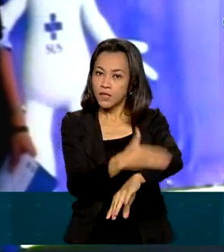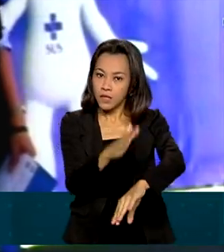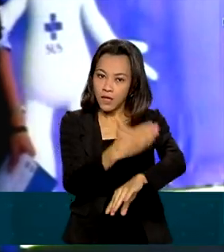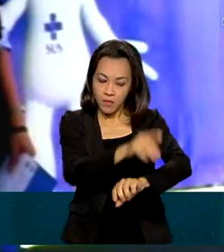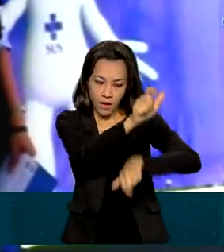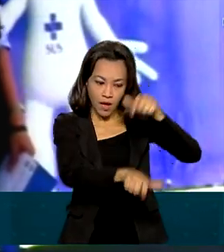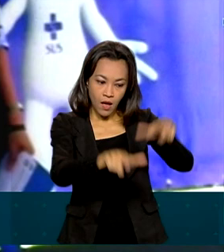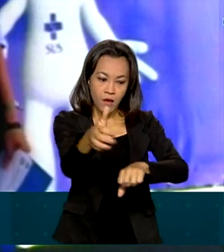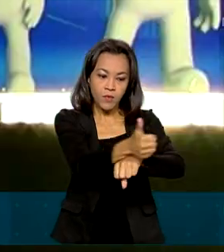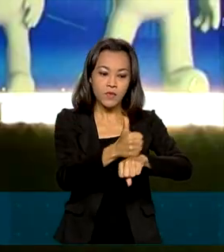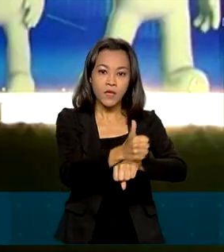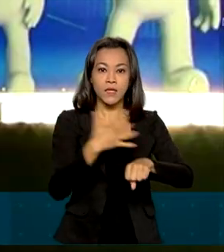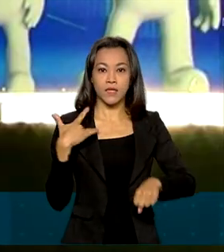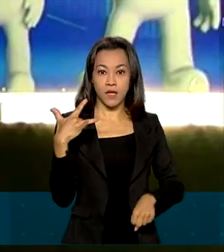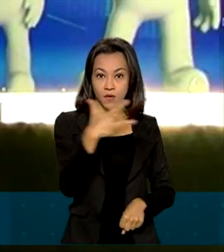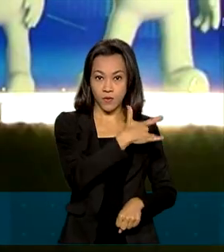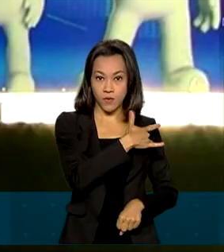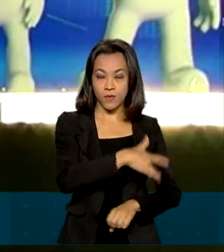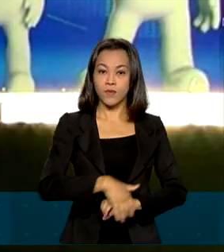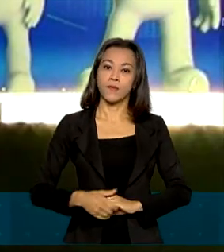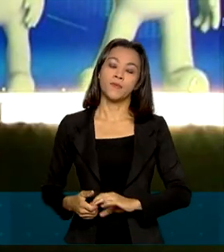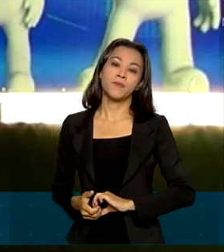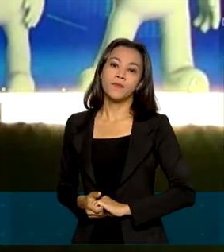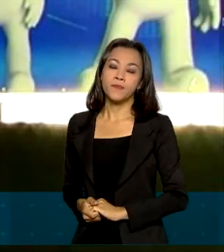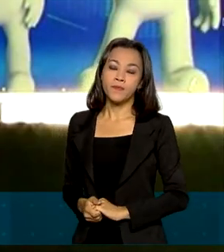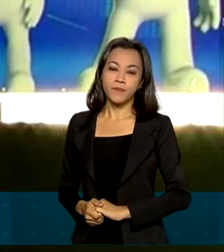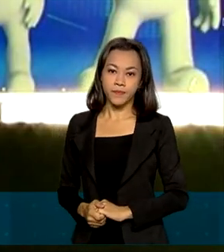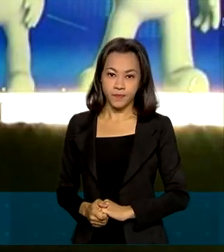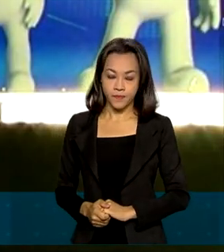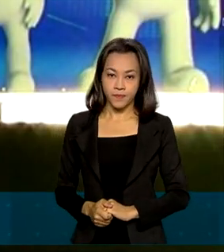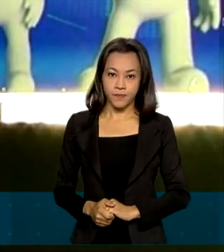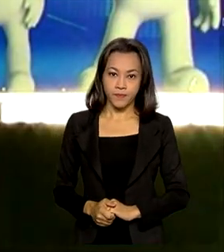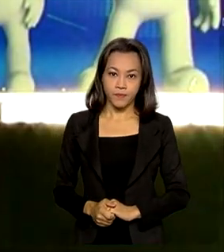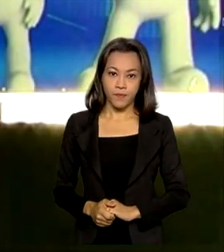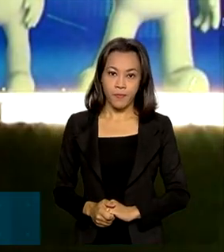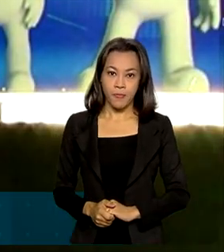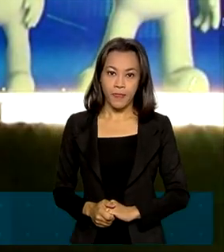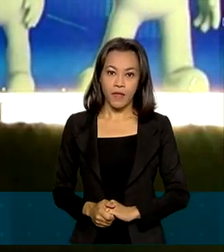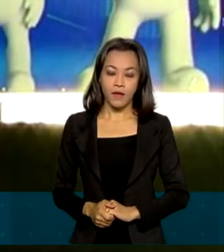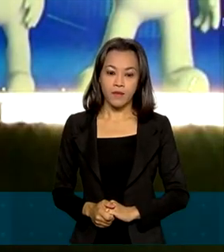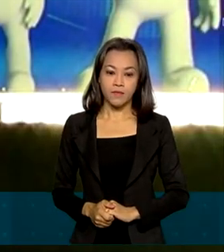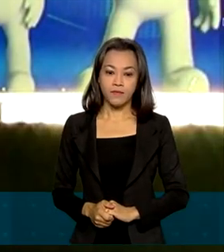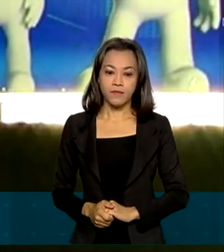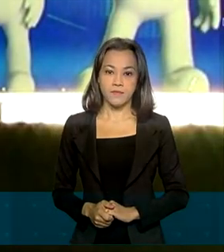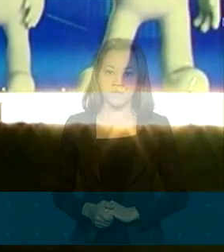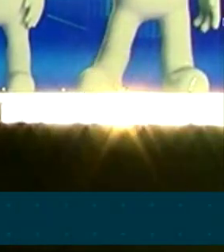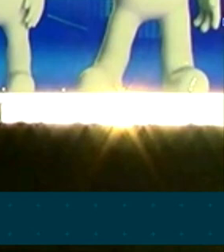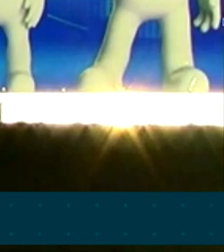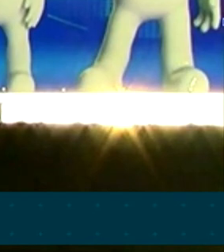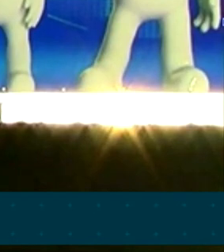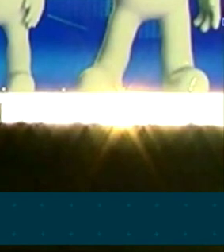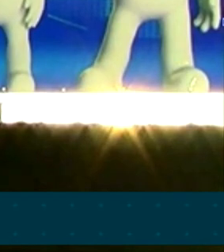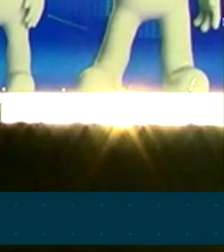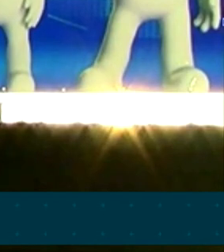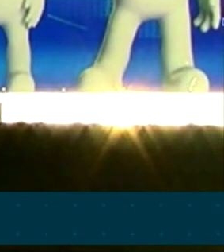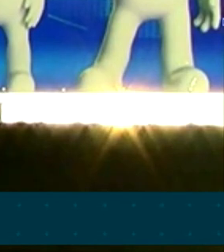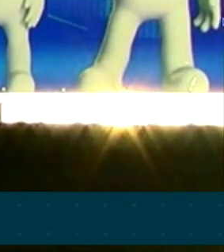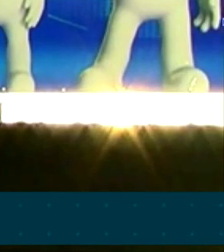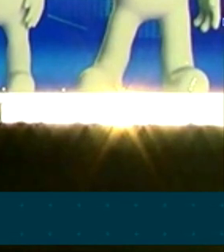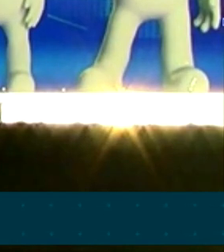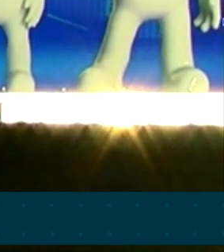profissionais da saúde. As ações do SOS de Ponta, que vão criar núcleos permanentes de qualificação profissional,